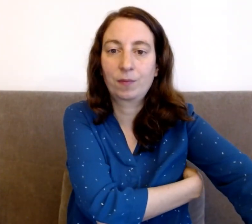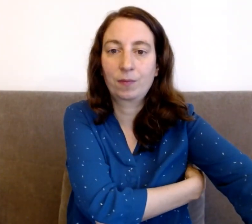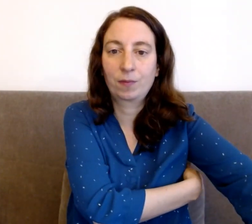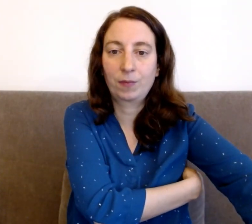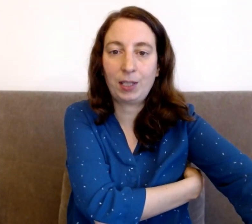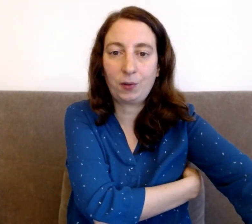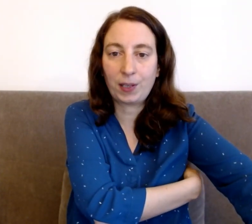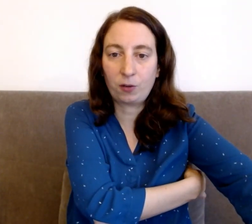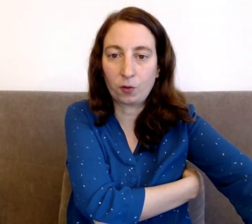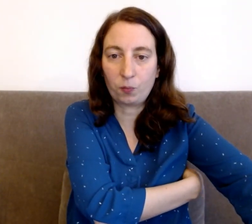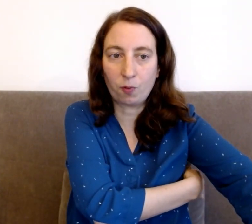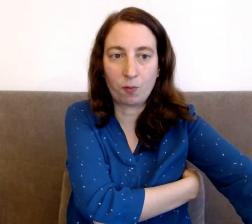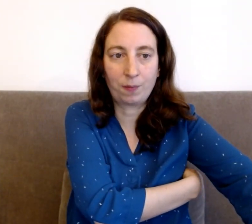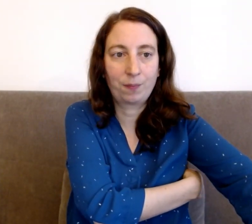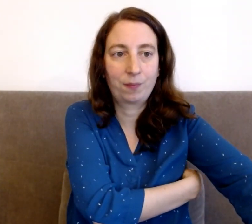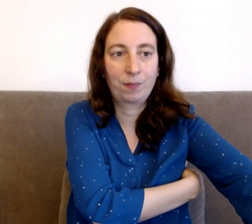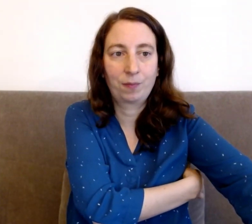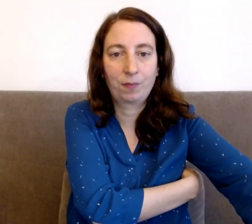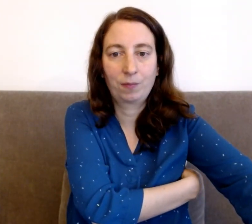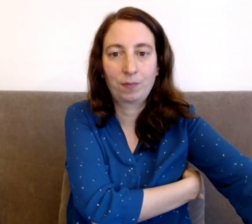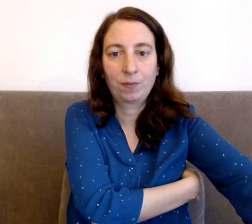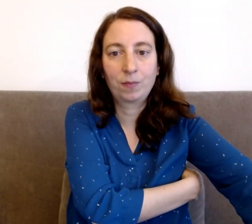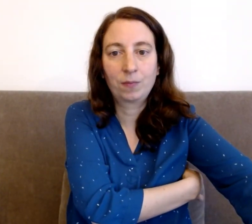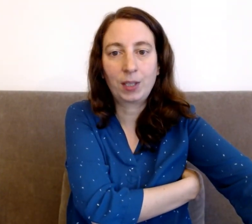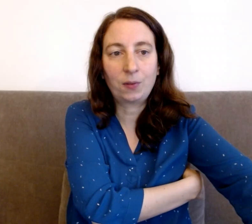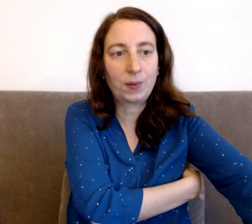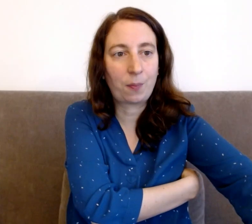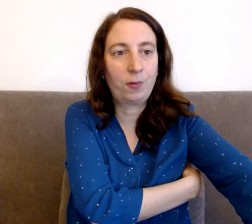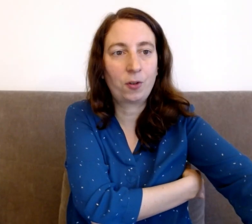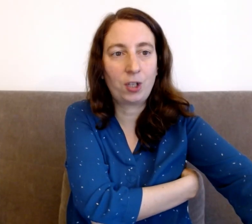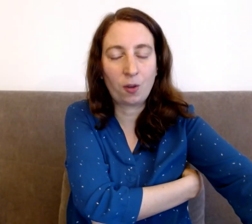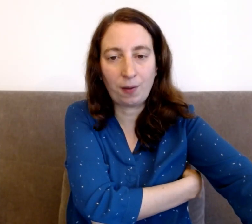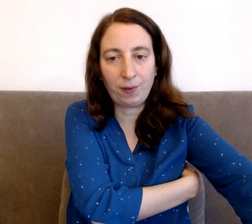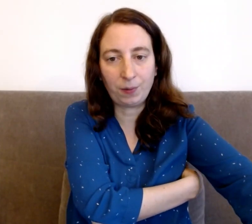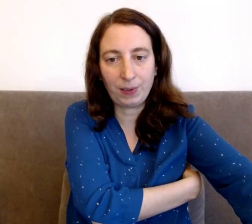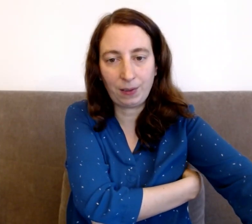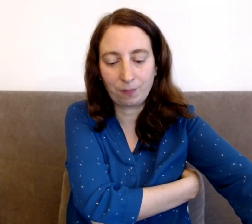Qu'est-ce que ça change pour moi ? Qu'est-ce que ça peut changer dans ma vie aussi ?